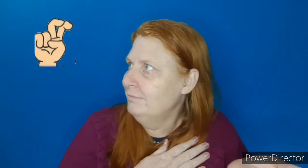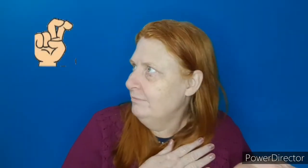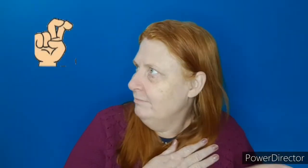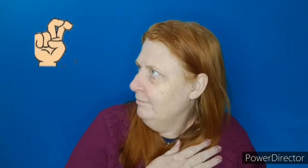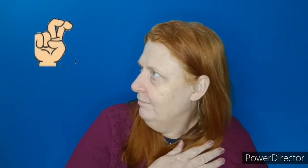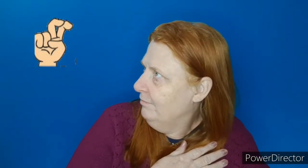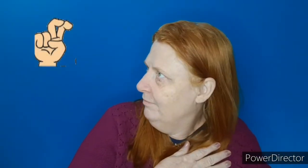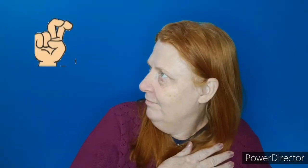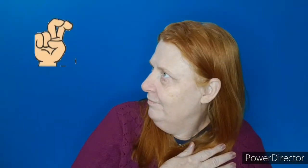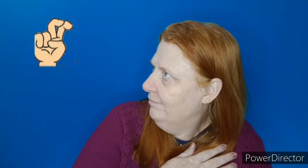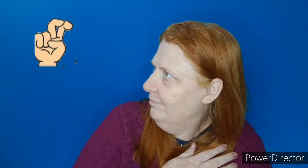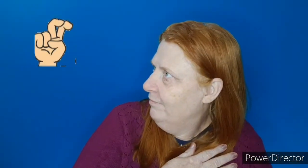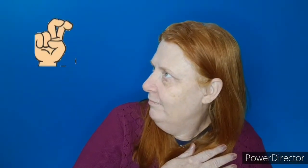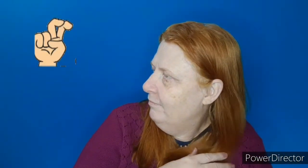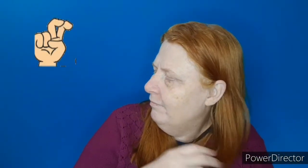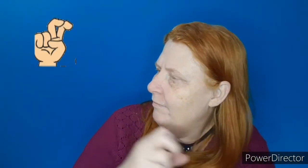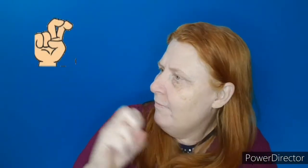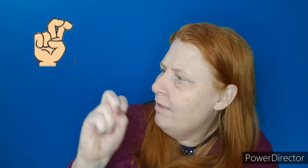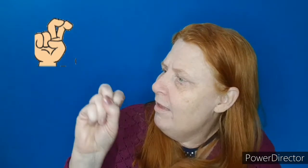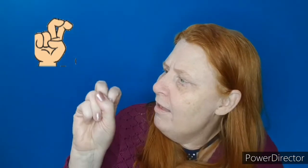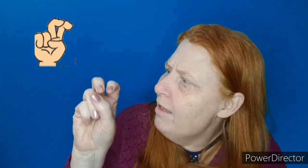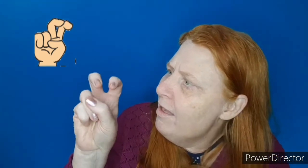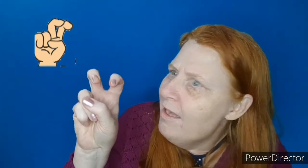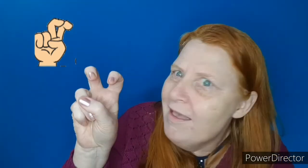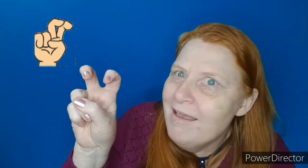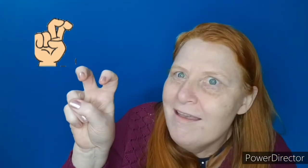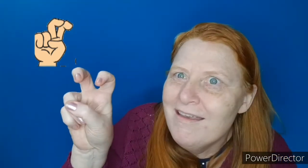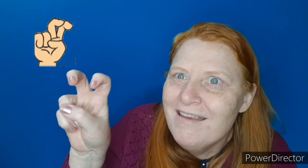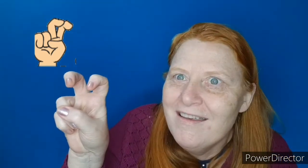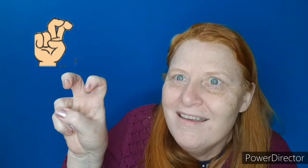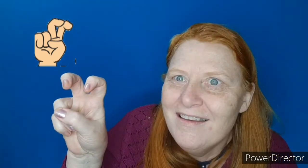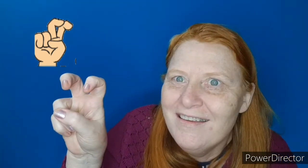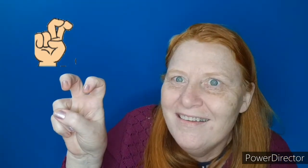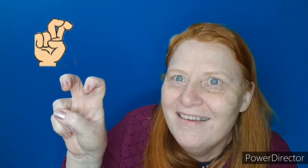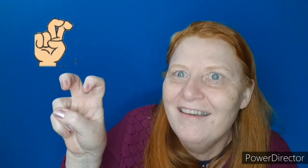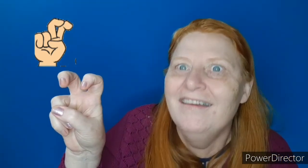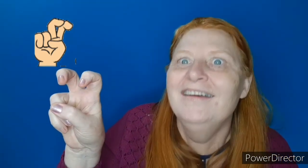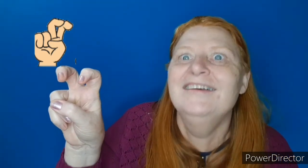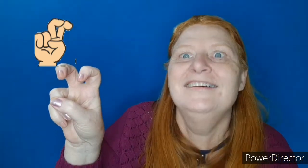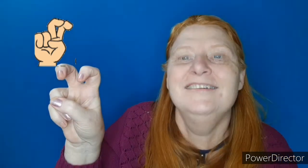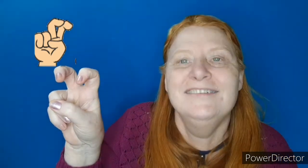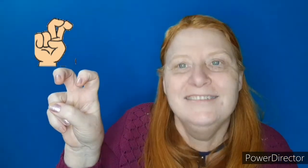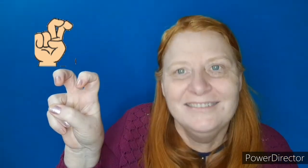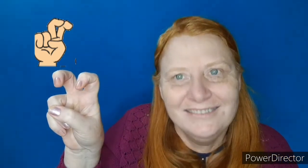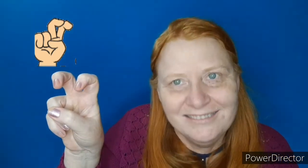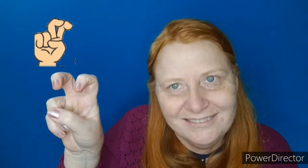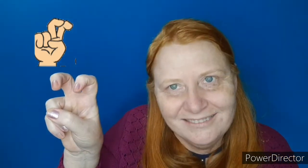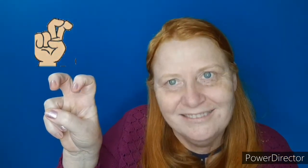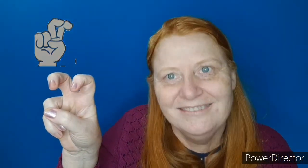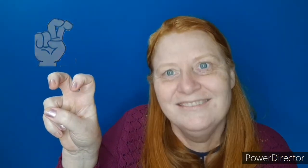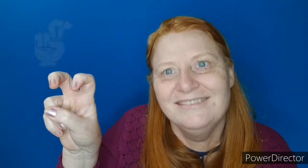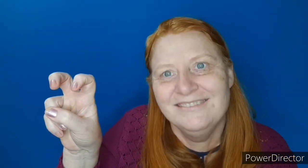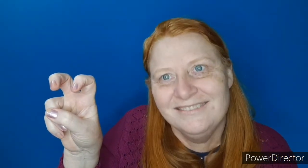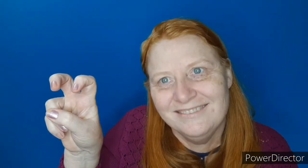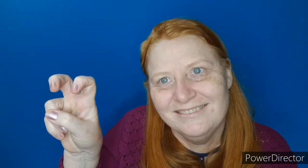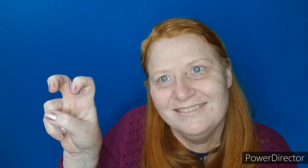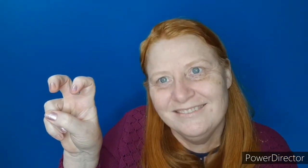E o 5? Ah, ele é assim. Olha só, como se faz. Esse é o número 5.